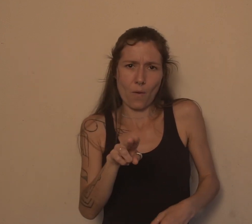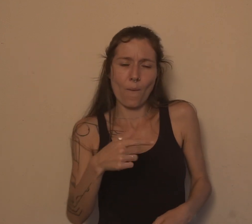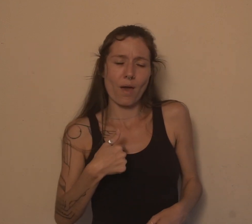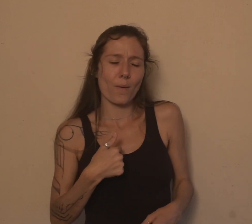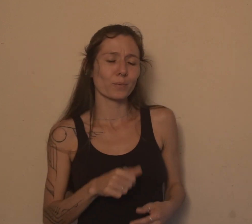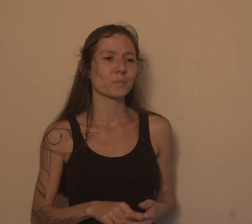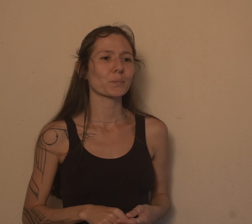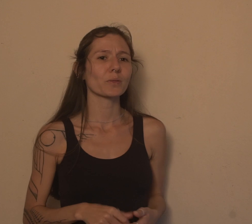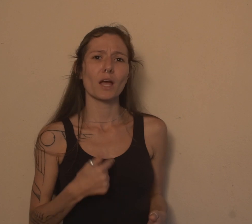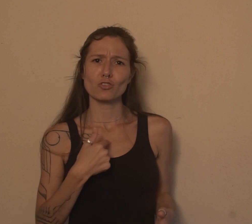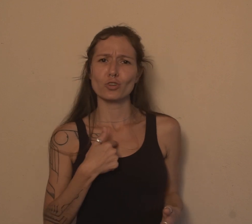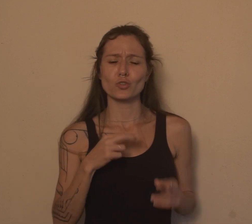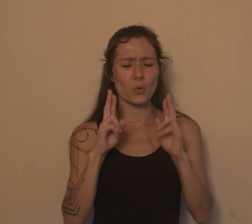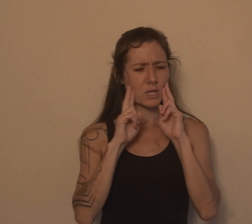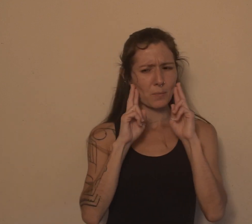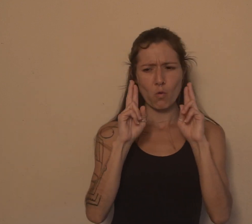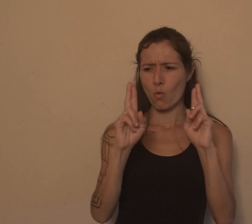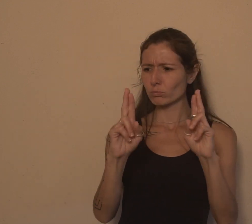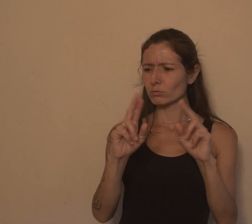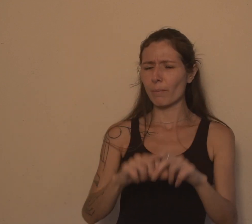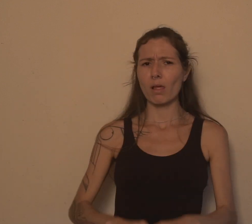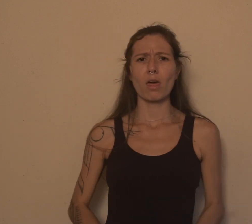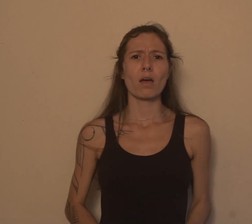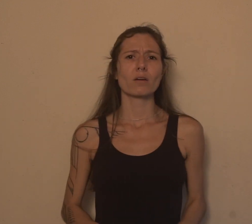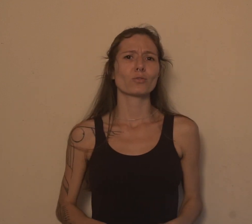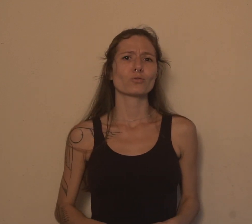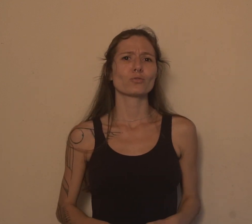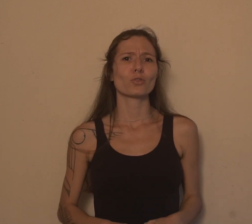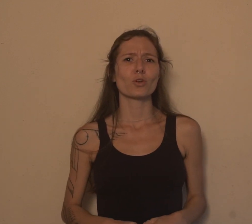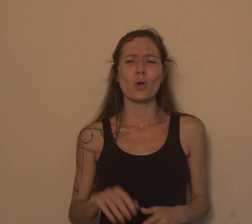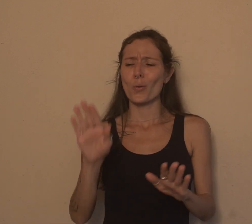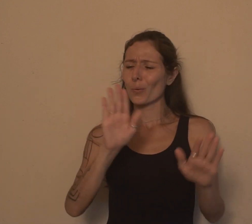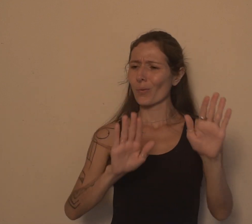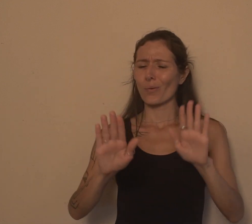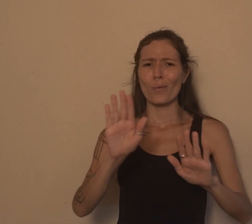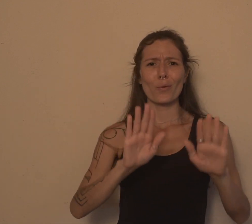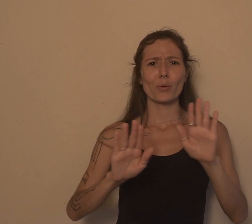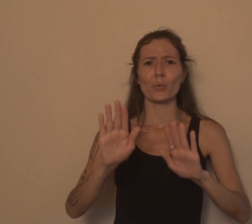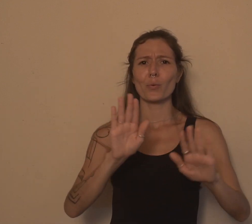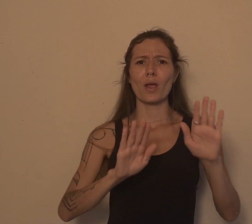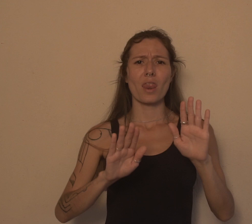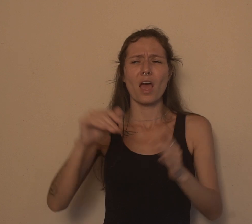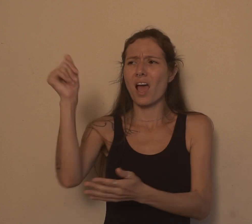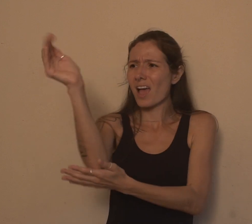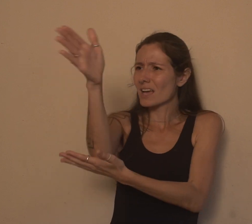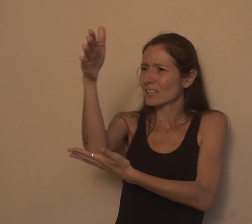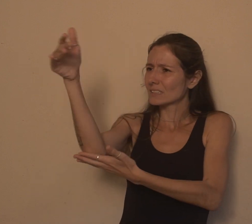que ter uma responsabilidade muito grande para cuidar da